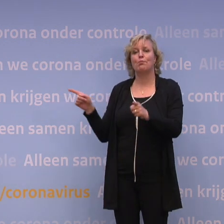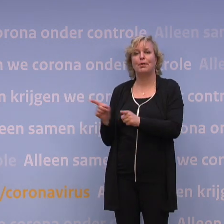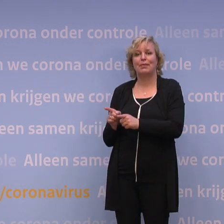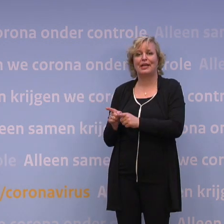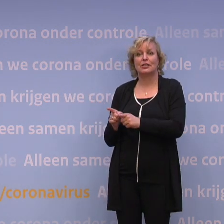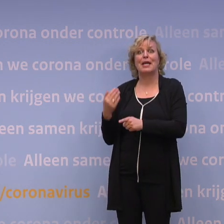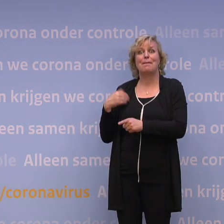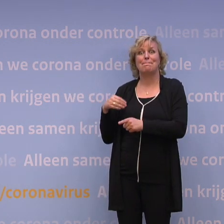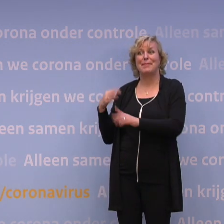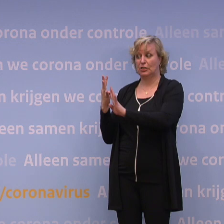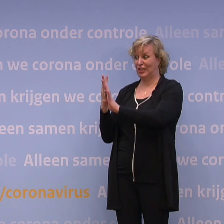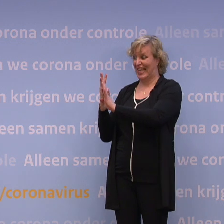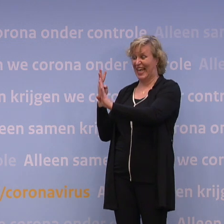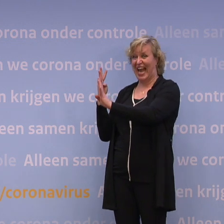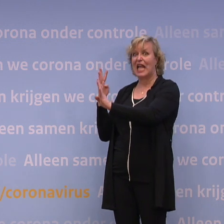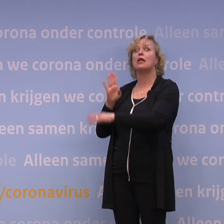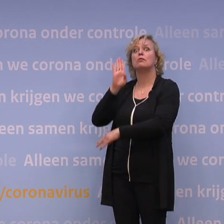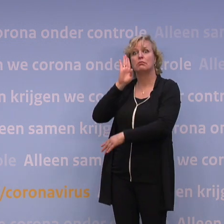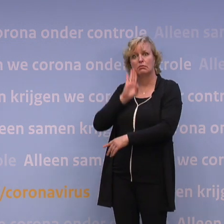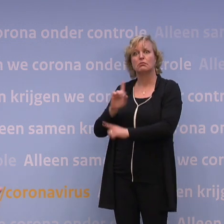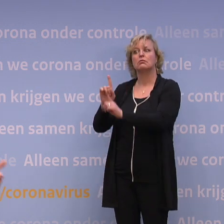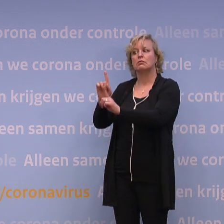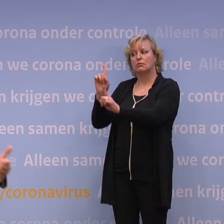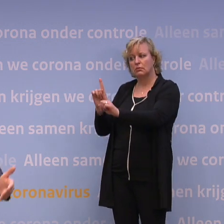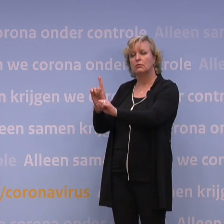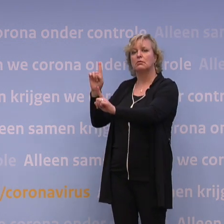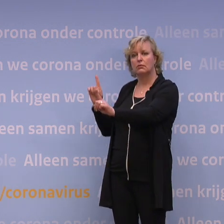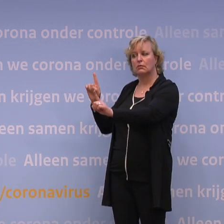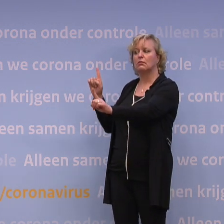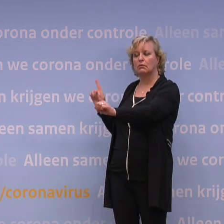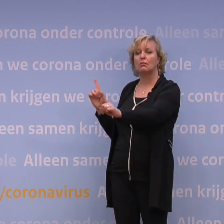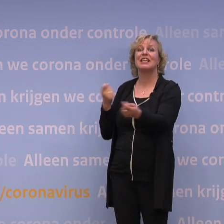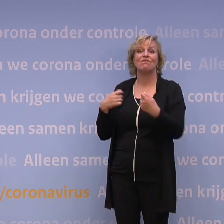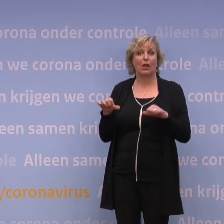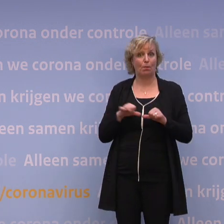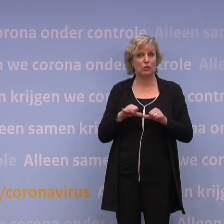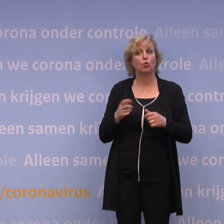daar in die rijen echt netjes op anderhalve meter. En dat doet ook het winkelpersoneel heel netjes.